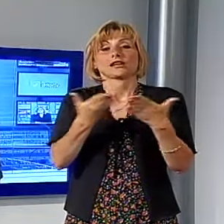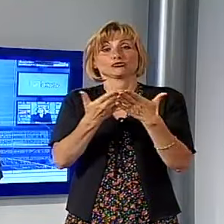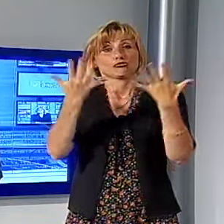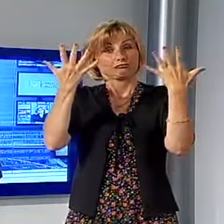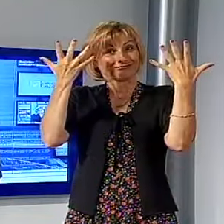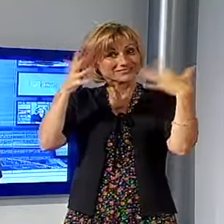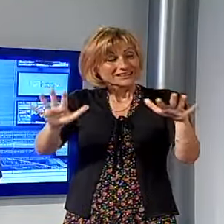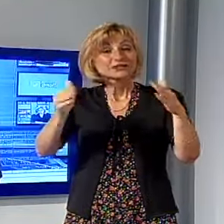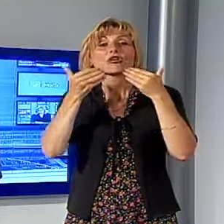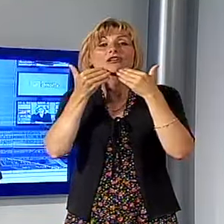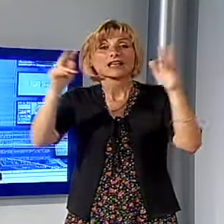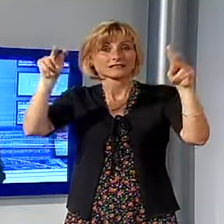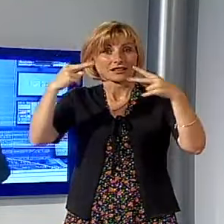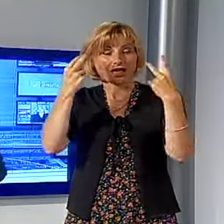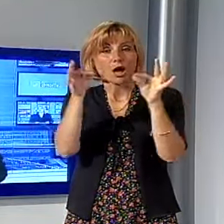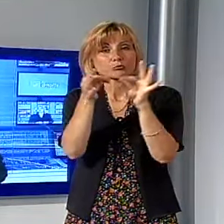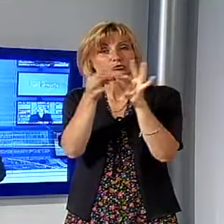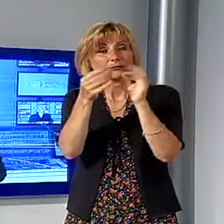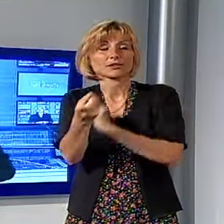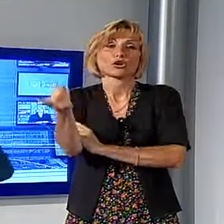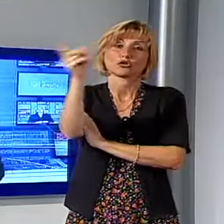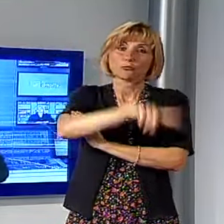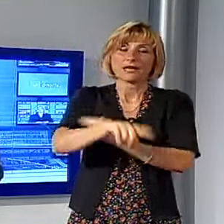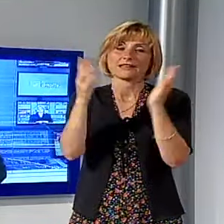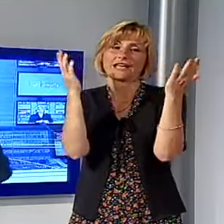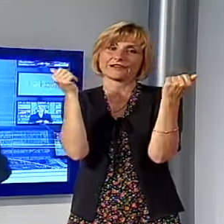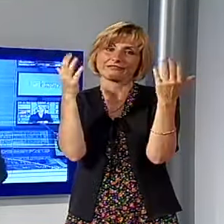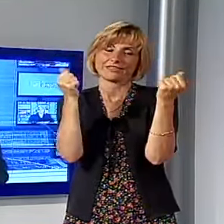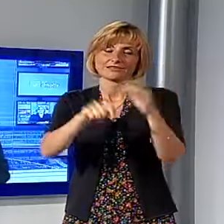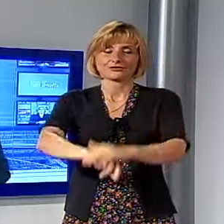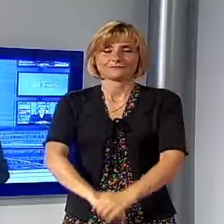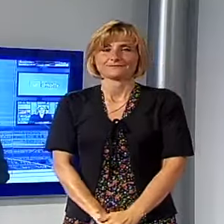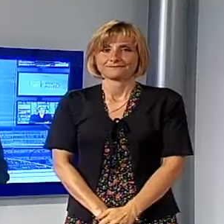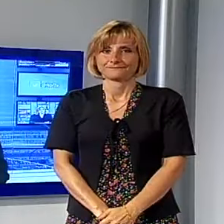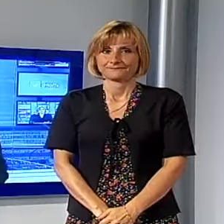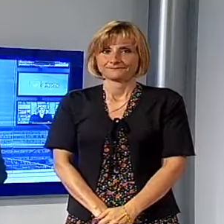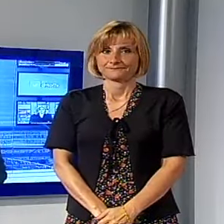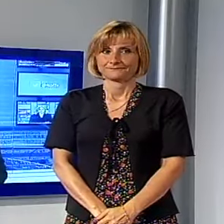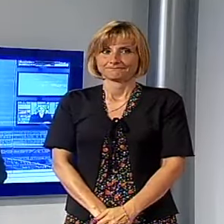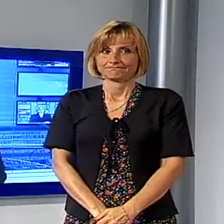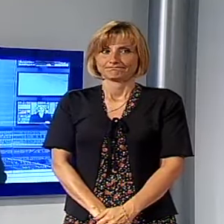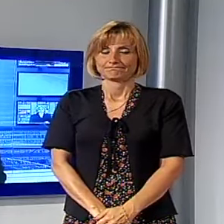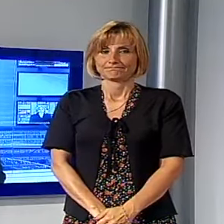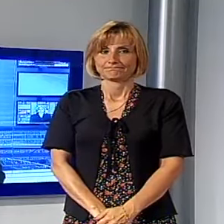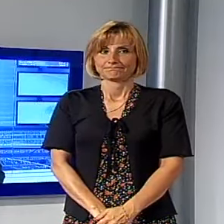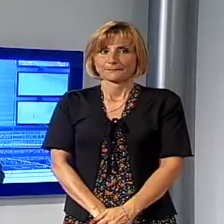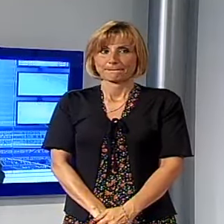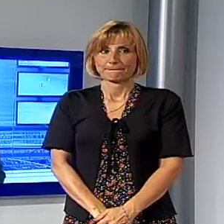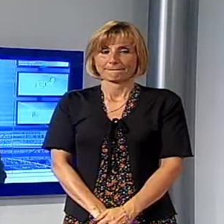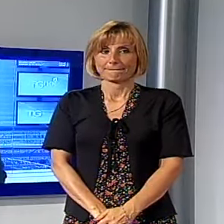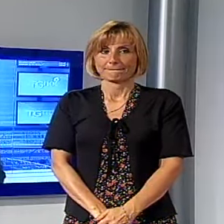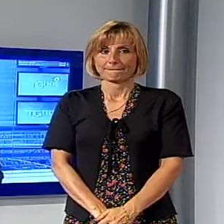parte del nostro Tg, vi lascio a una breve pausa pubblicitaria e poi alle notizie sportive. Ci vediamo tra poco.